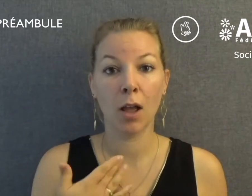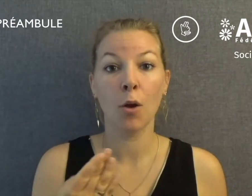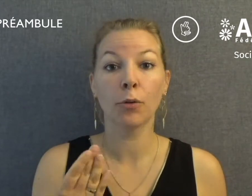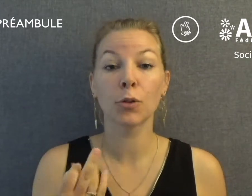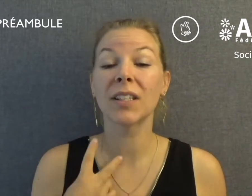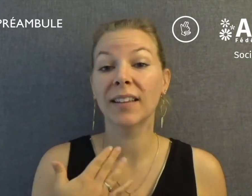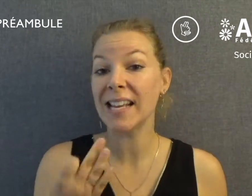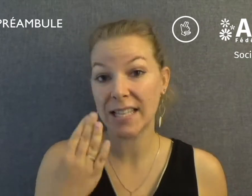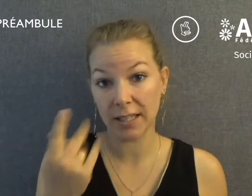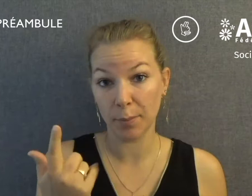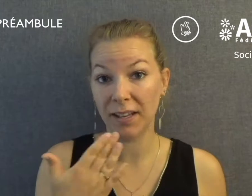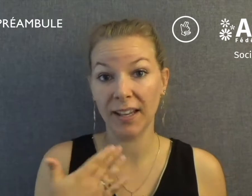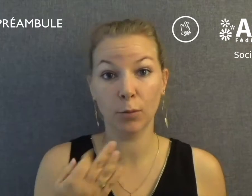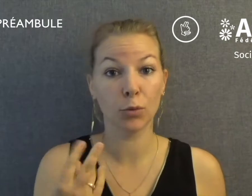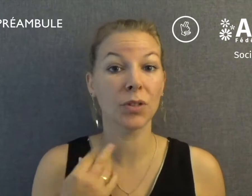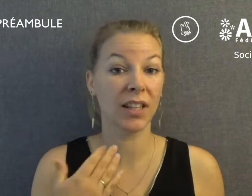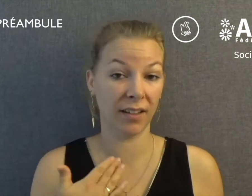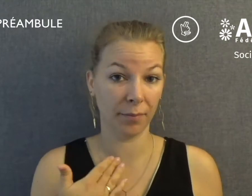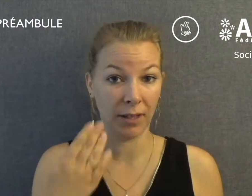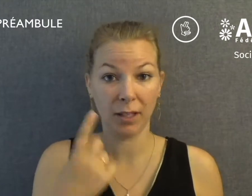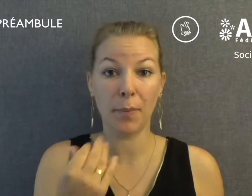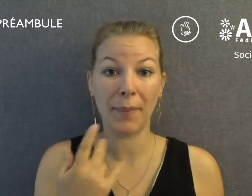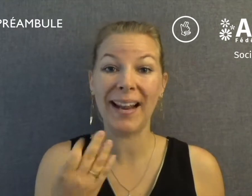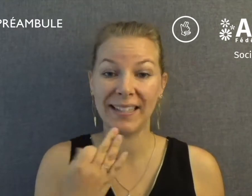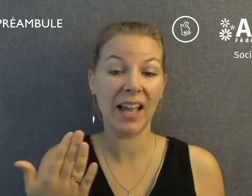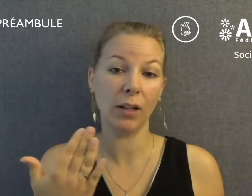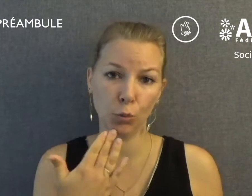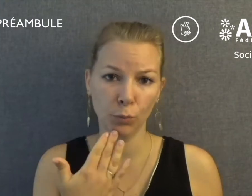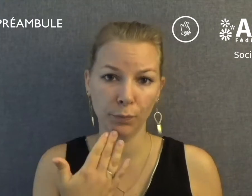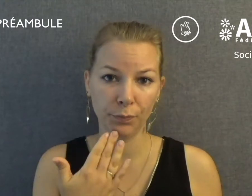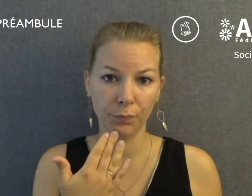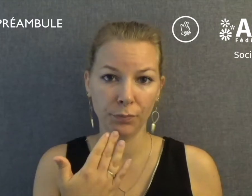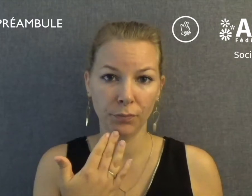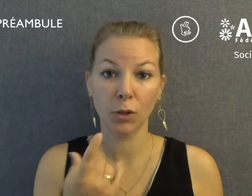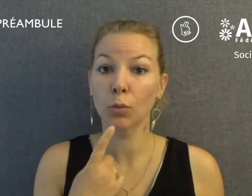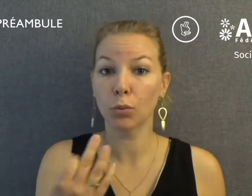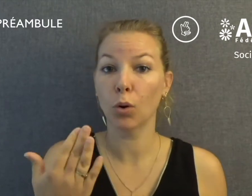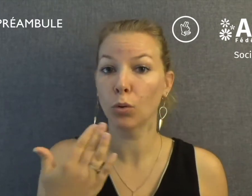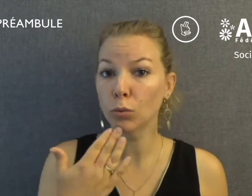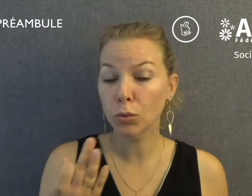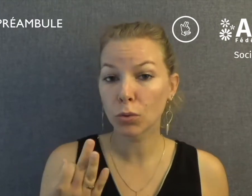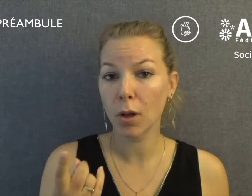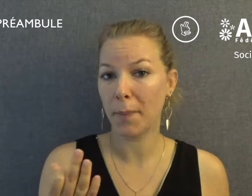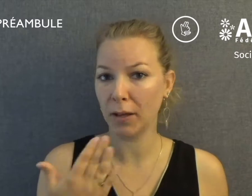Une société accessible est une société qui permet l'accès à tout, pour tous, partout,